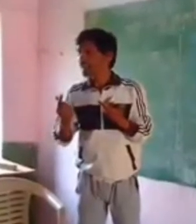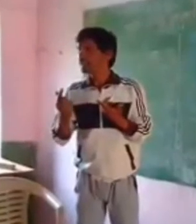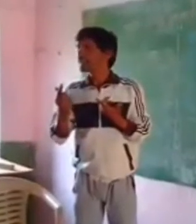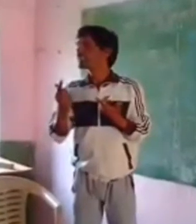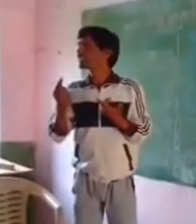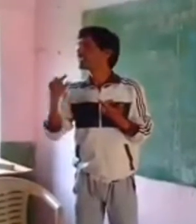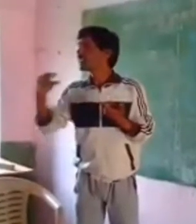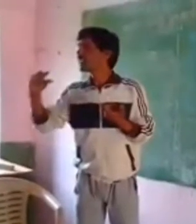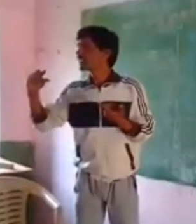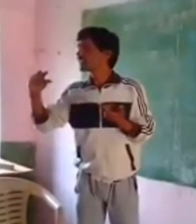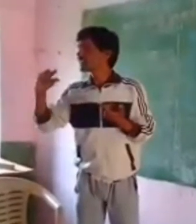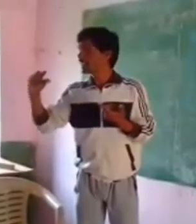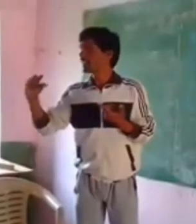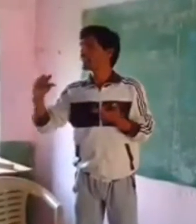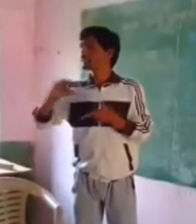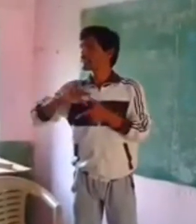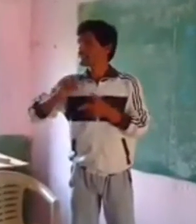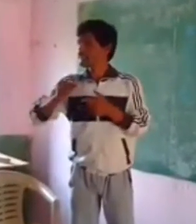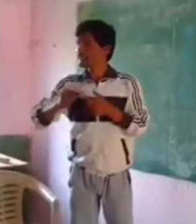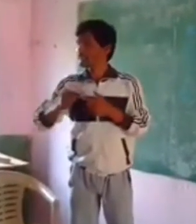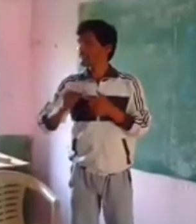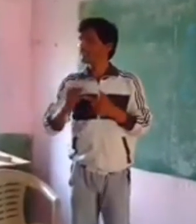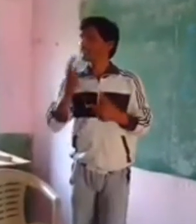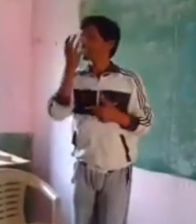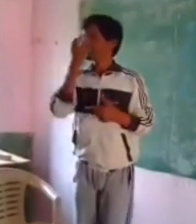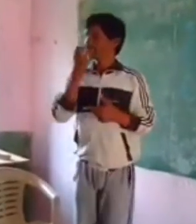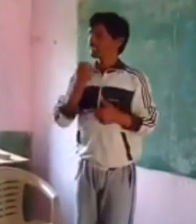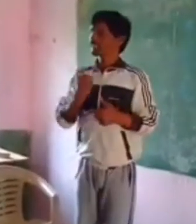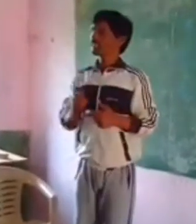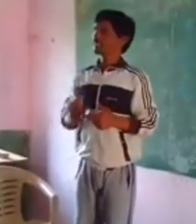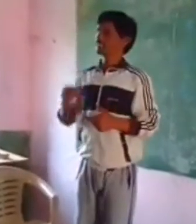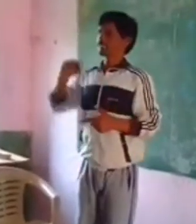गा से गनेश